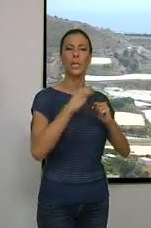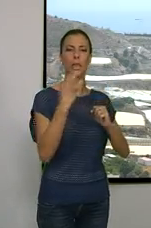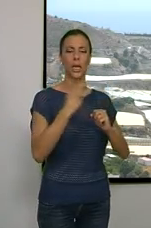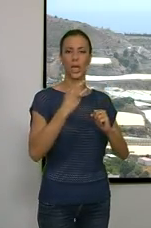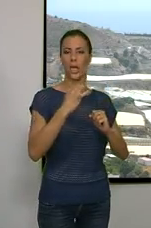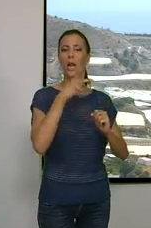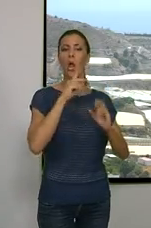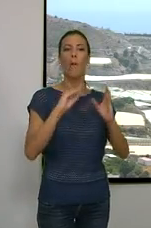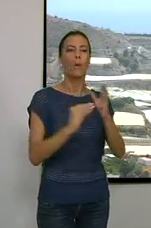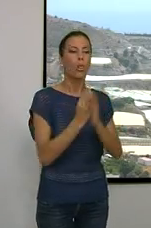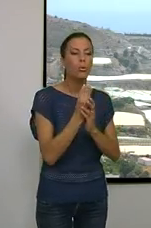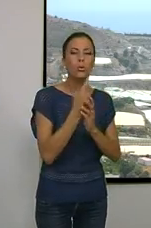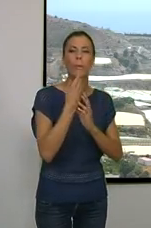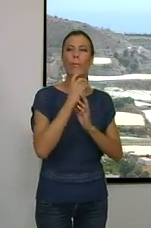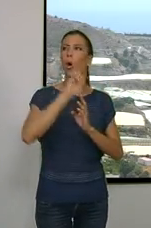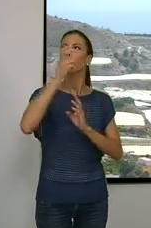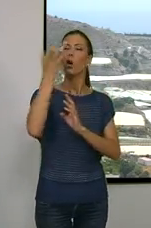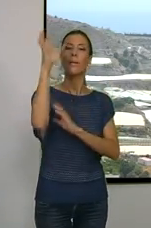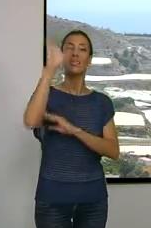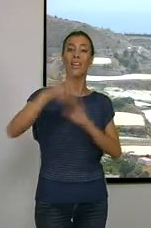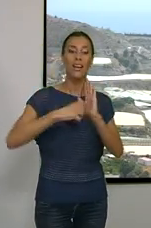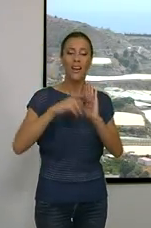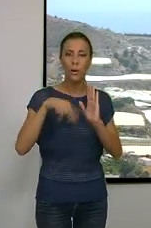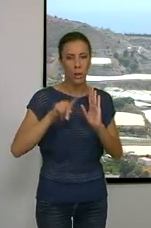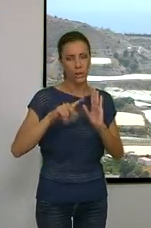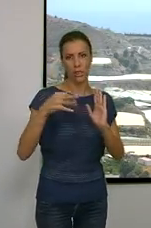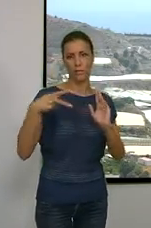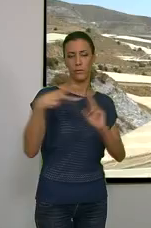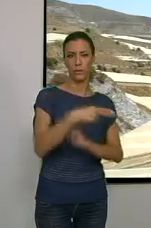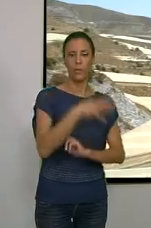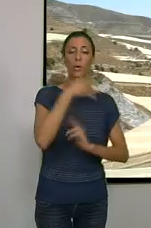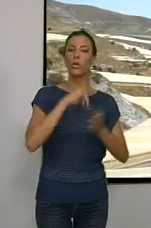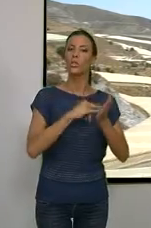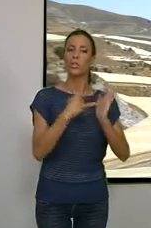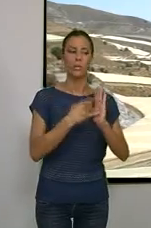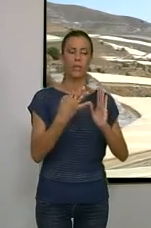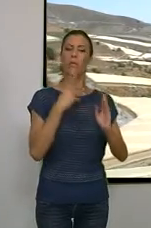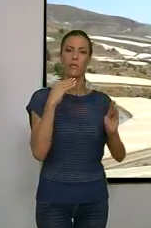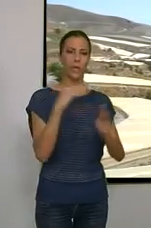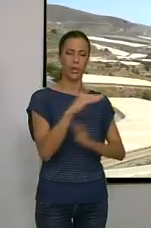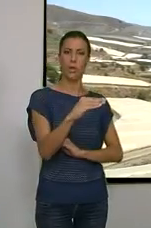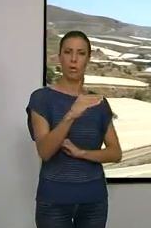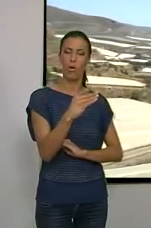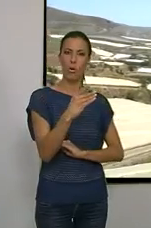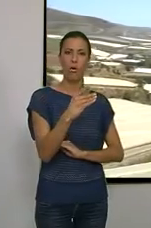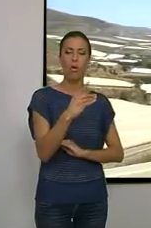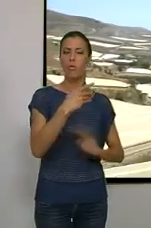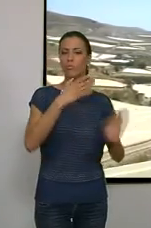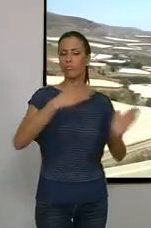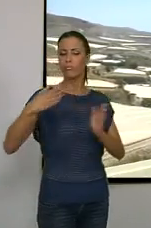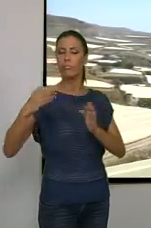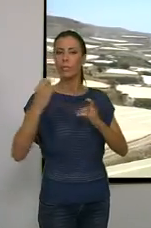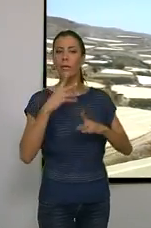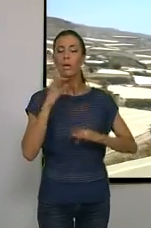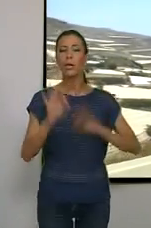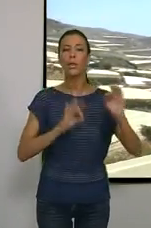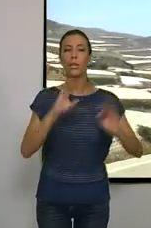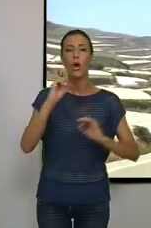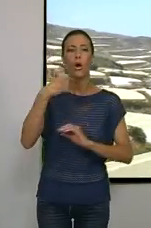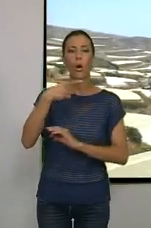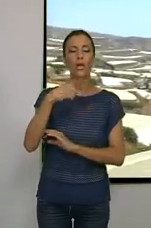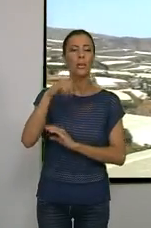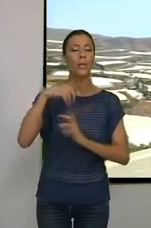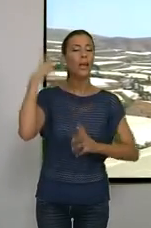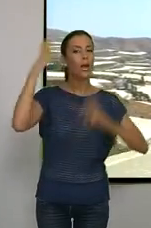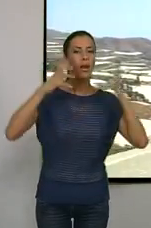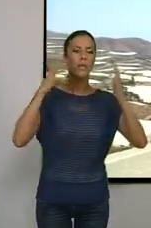productos ante terceros a países. El sistema debería ser financiado públicamente y la organización agrícola y ganadera